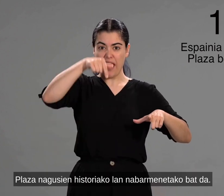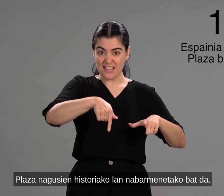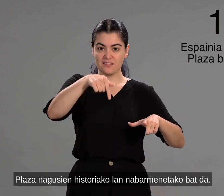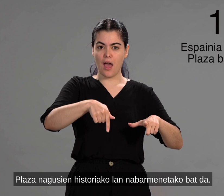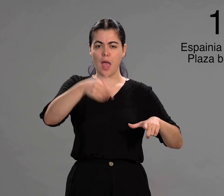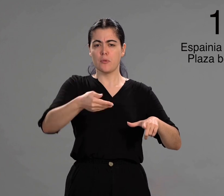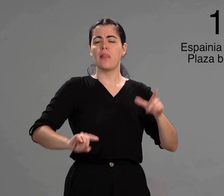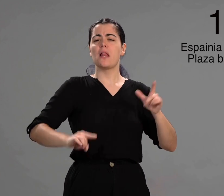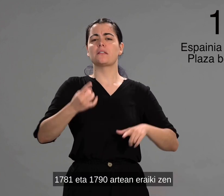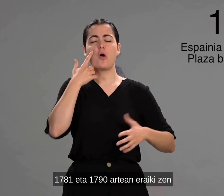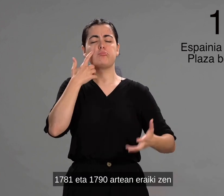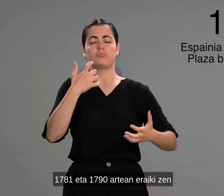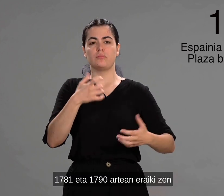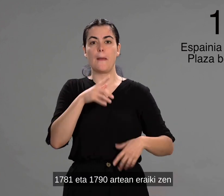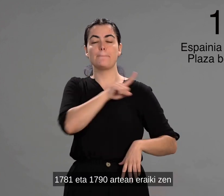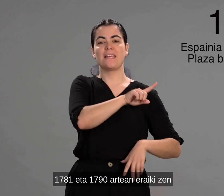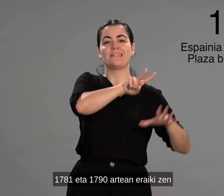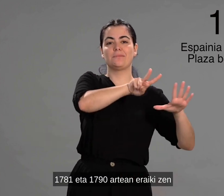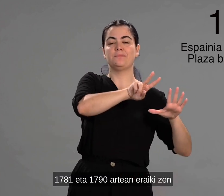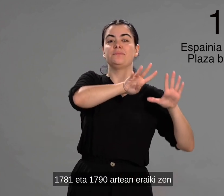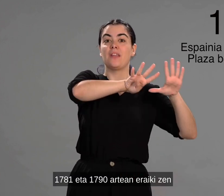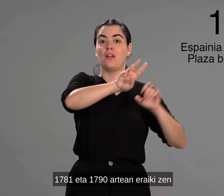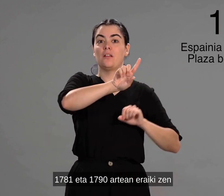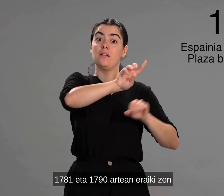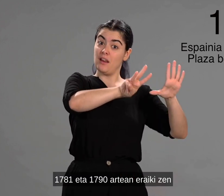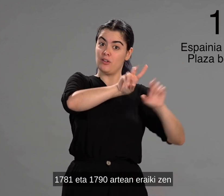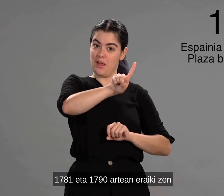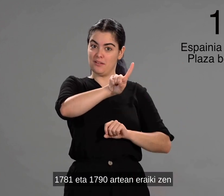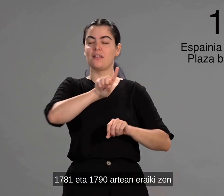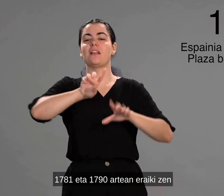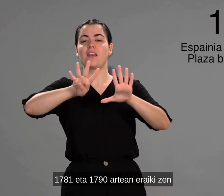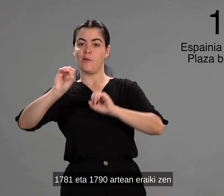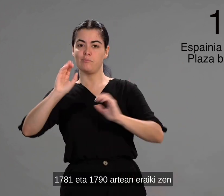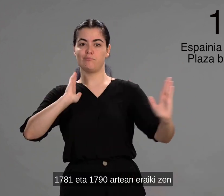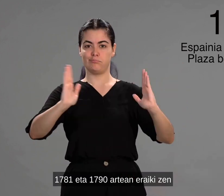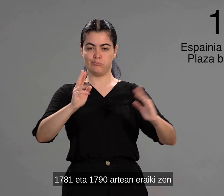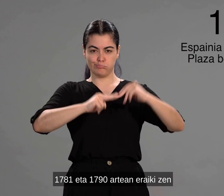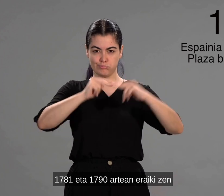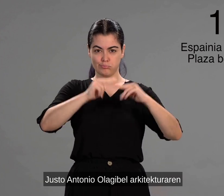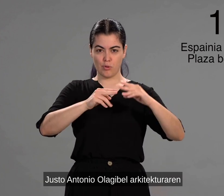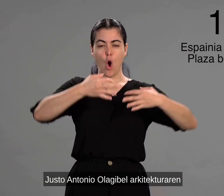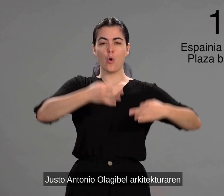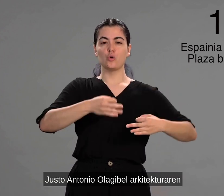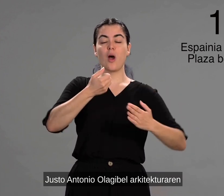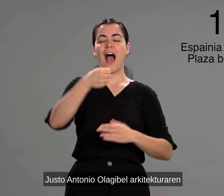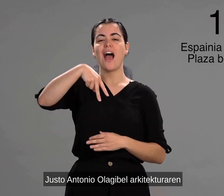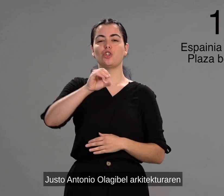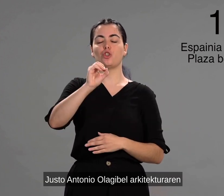bat da. Mila zazpireuntalauro gita bat eta mila zazpireuntalauro gita mar artean eraikizen, justo Antonio Olagibel